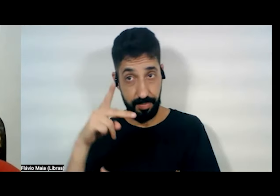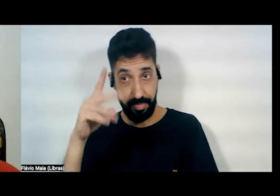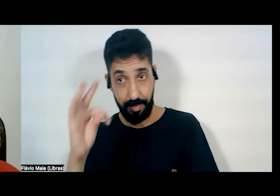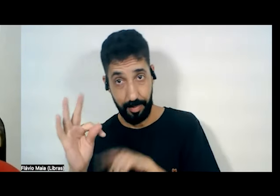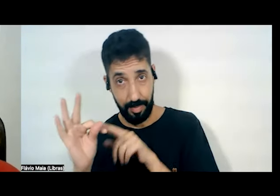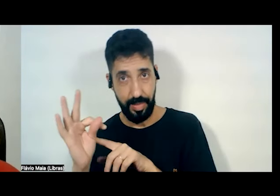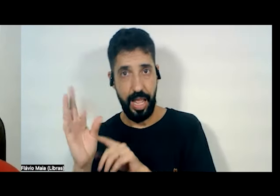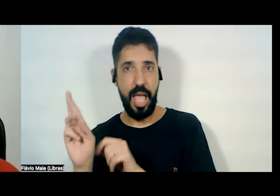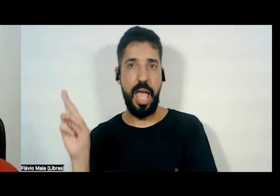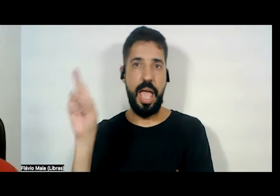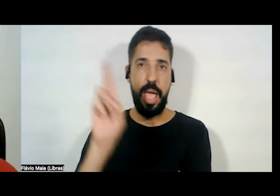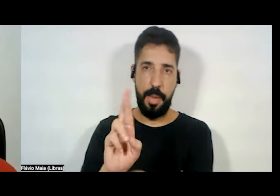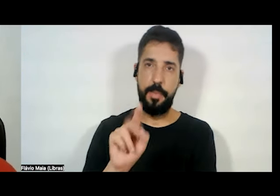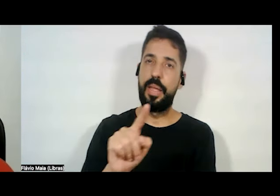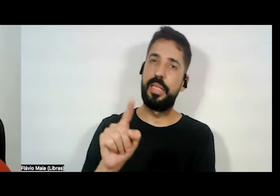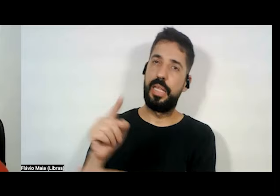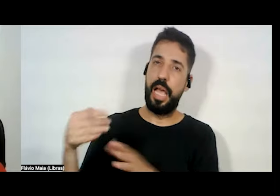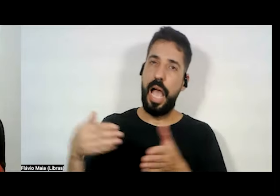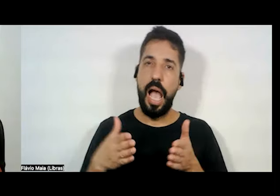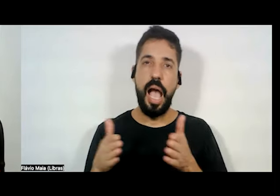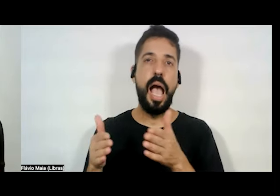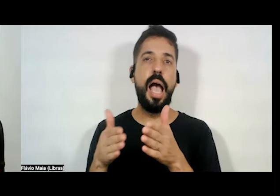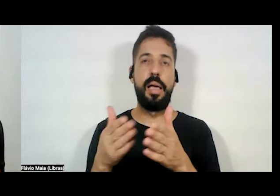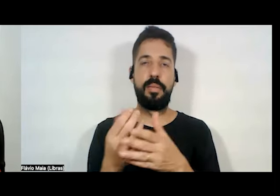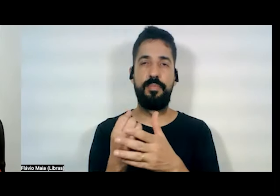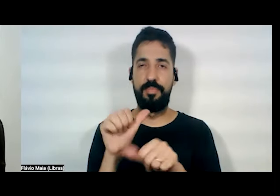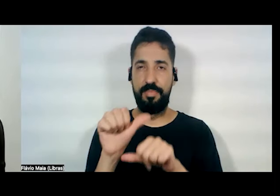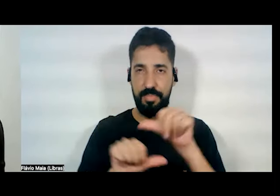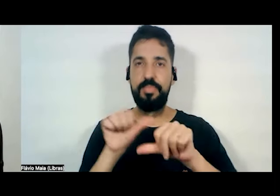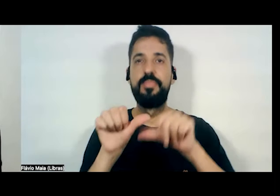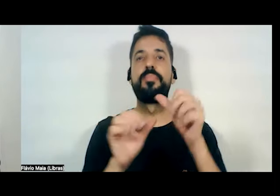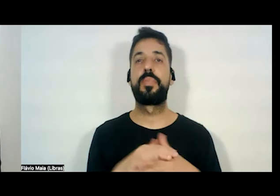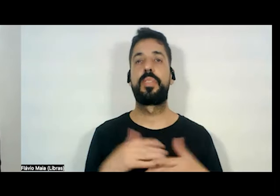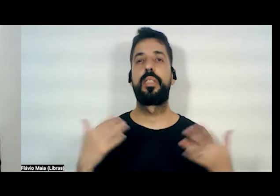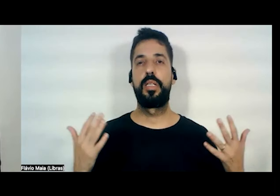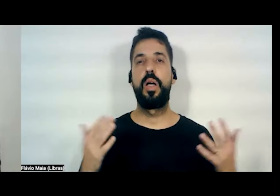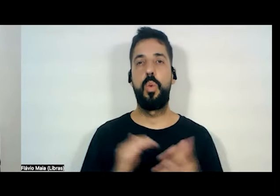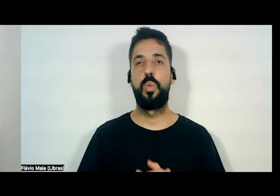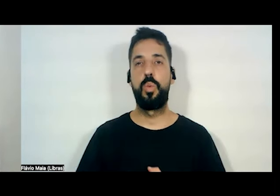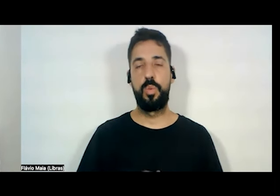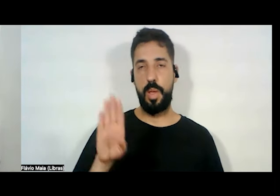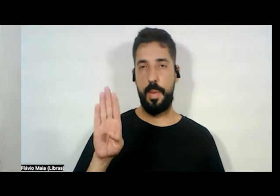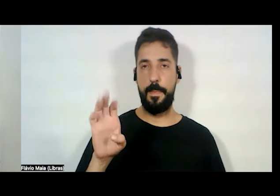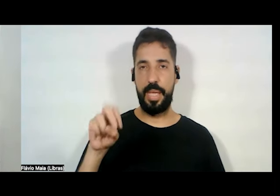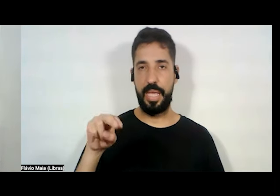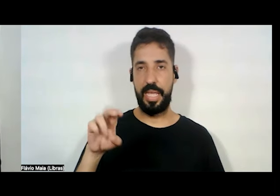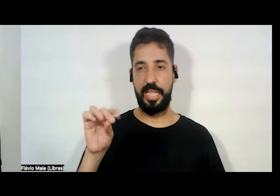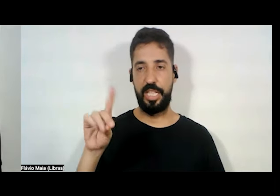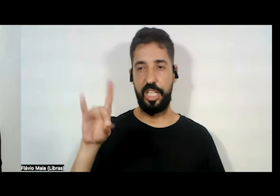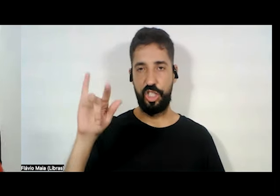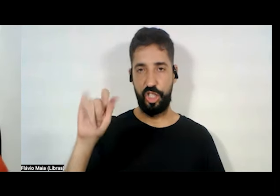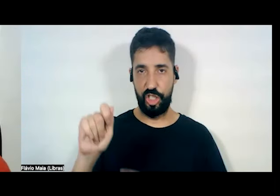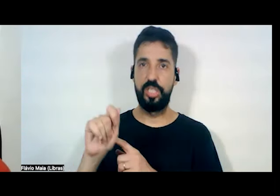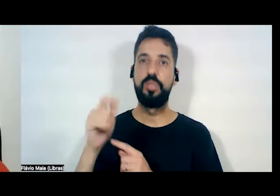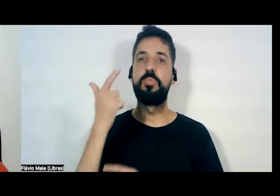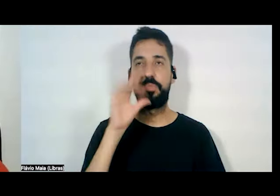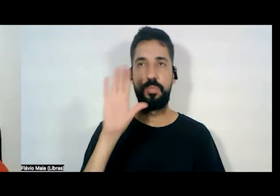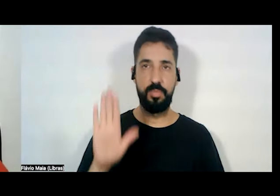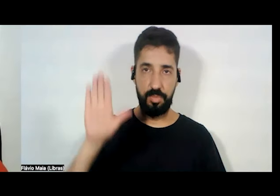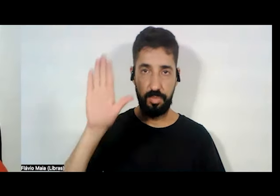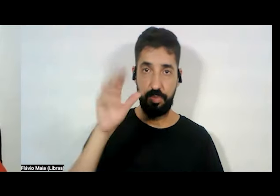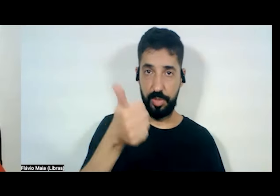esta trajetória transformadora. Então, a Benedita foi eleita em 1986